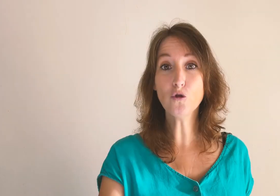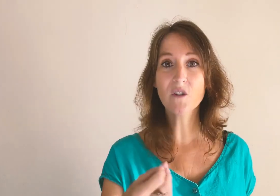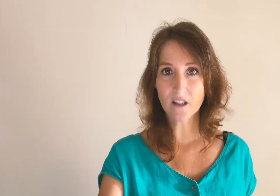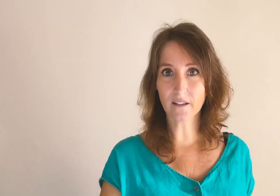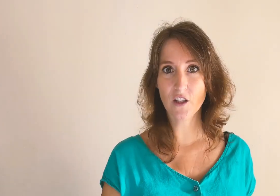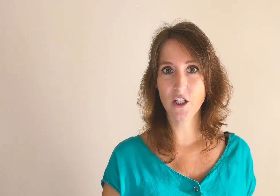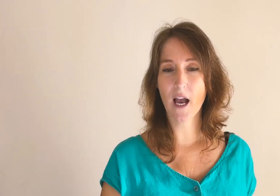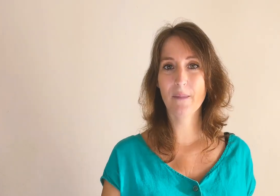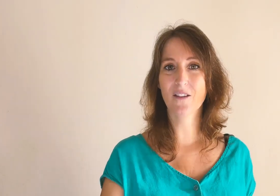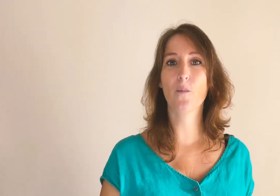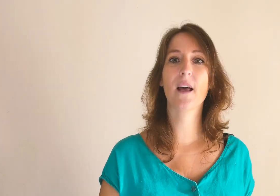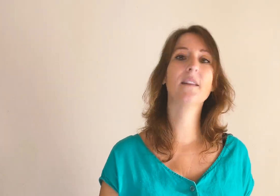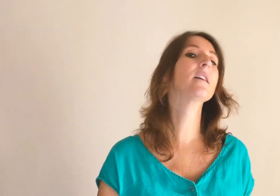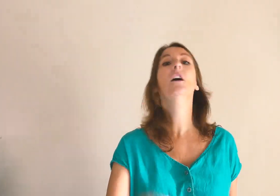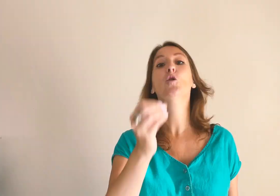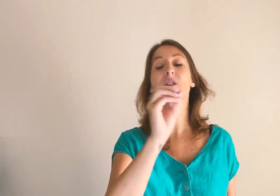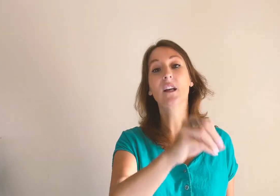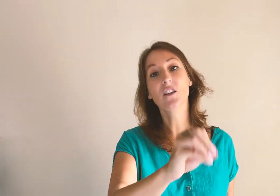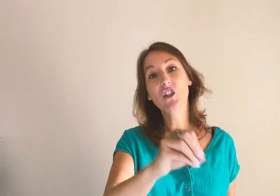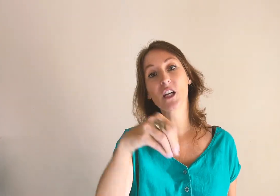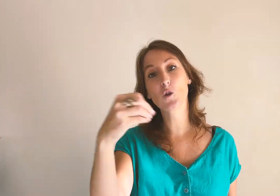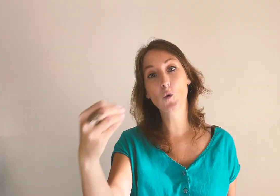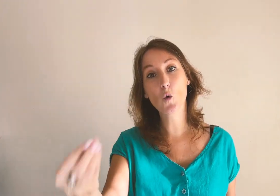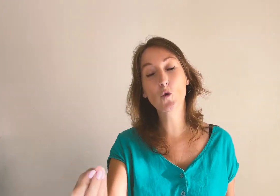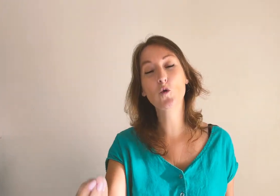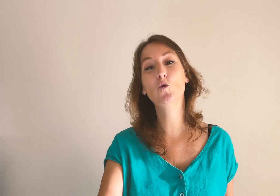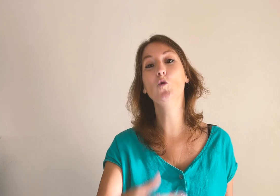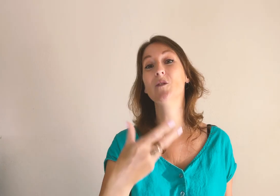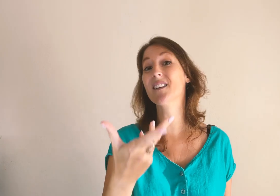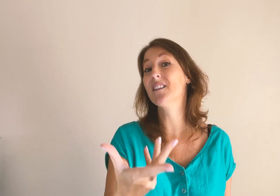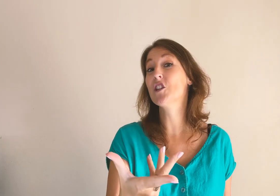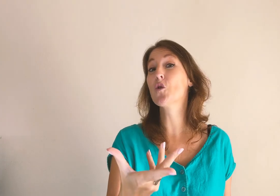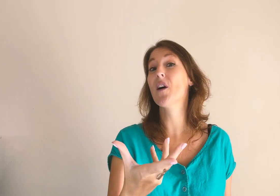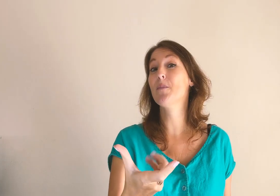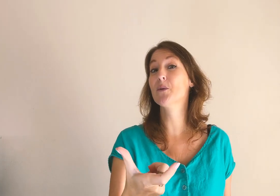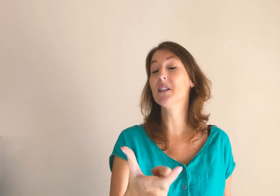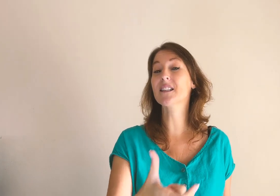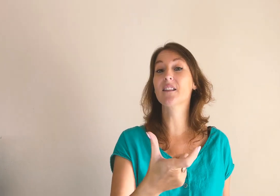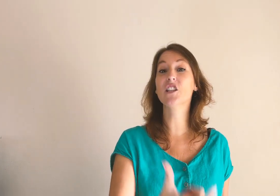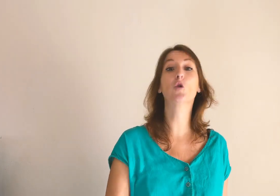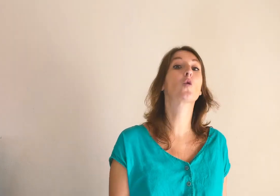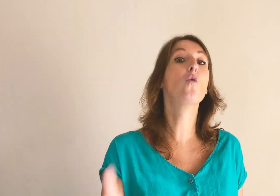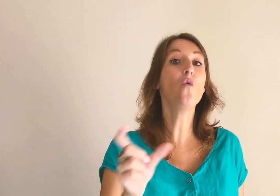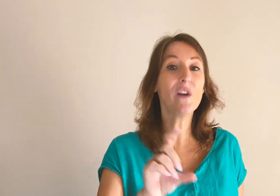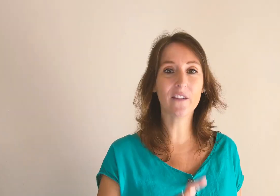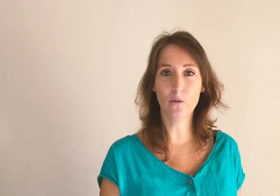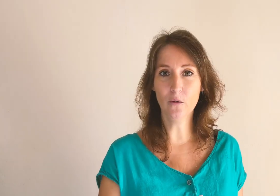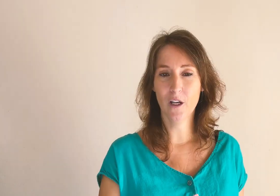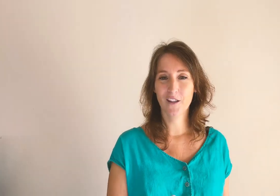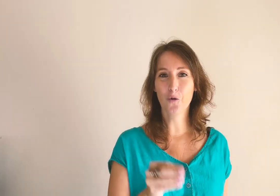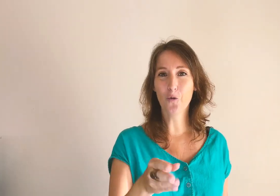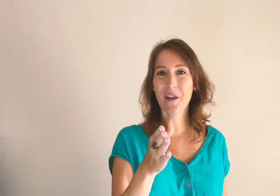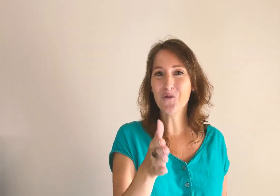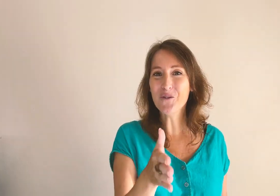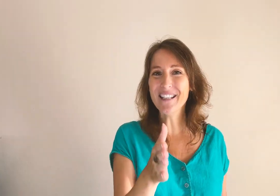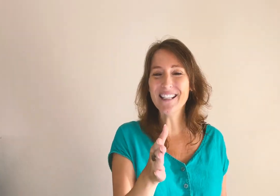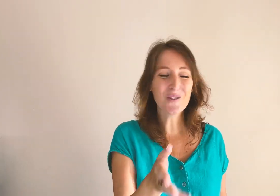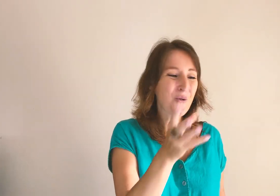une stratégie à mettre en place, une stratégie de création de contenu, une stratégie qu'on va appeler aussi une stratégie de conversion. Donc, on utilise du